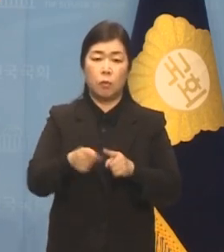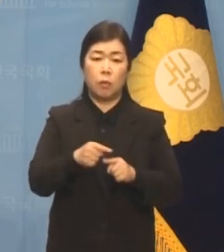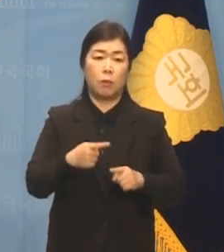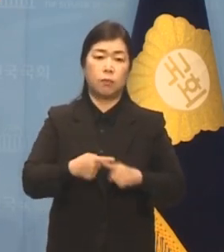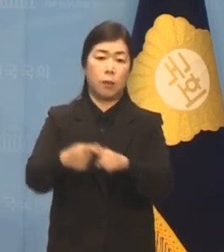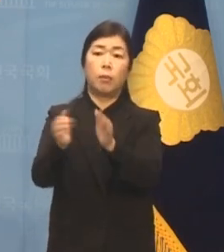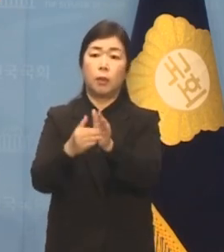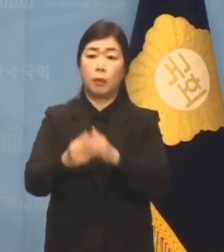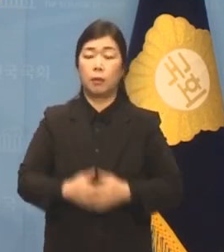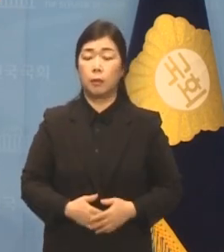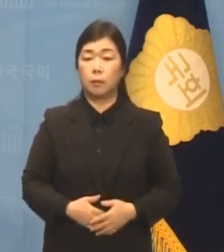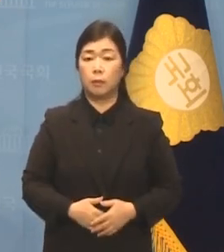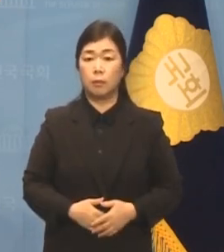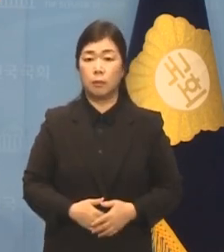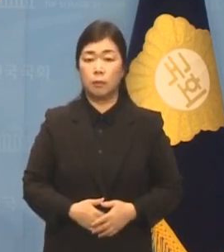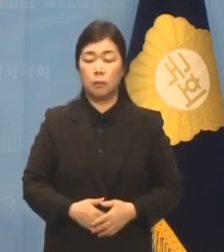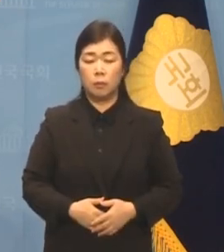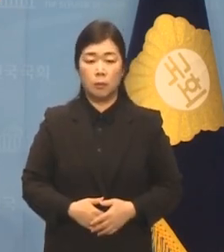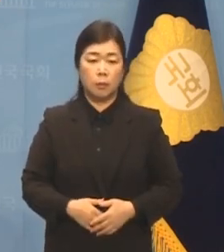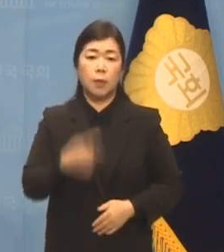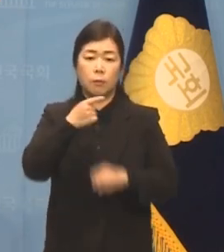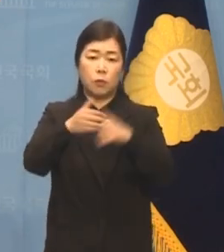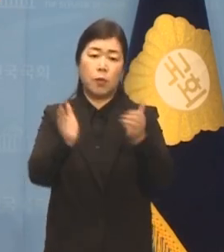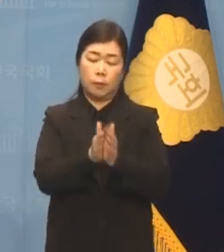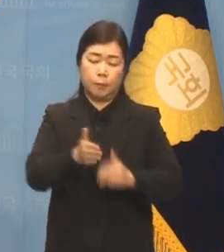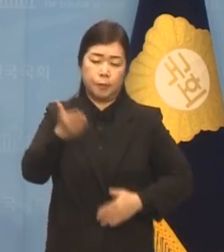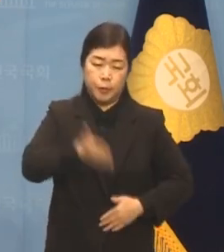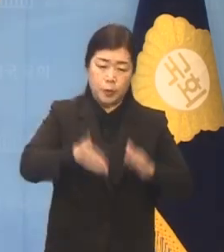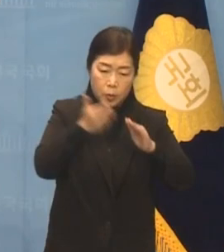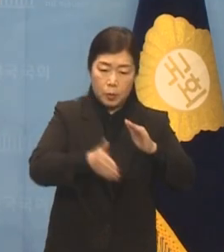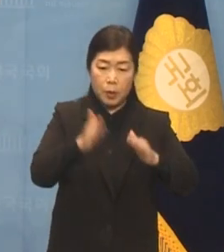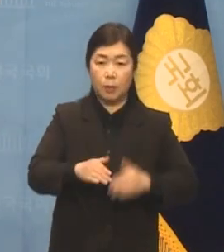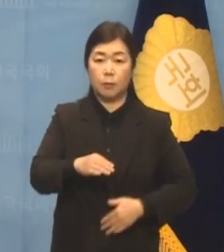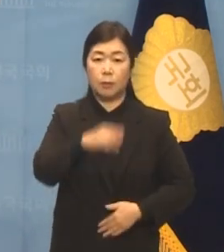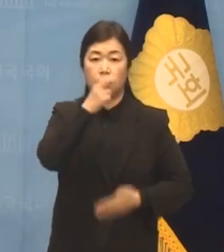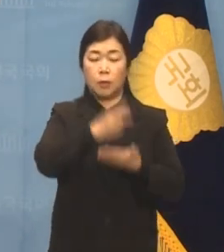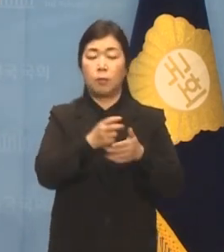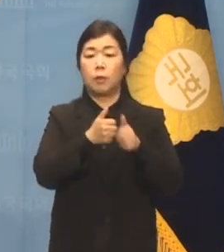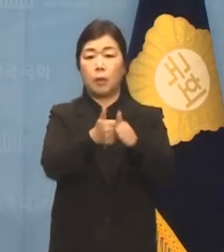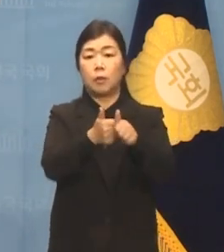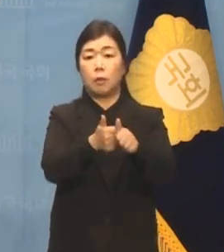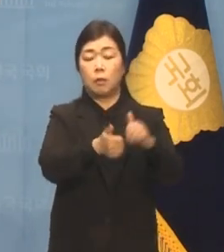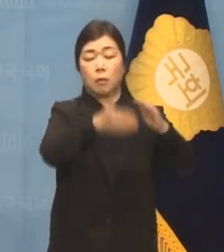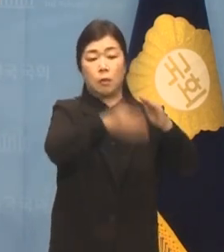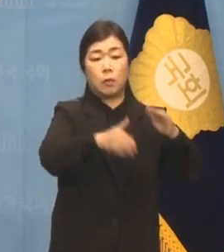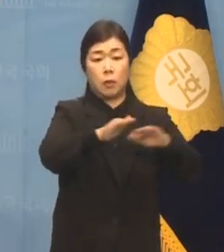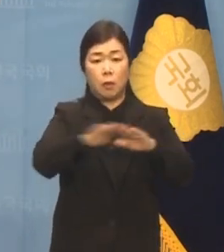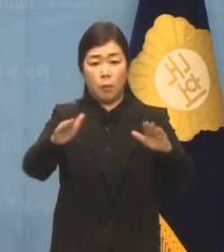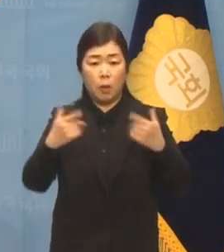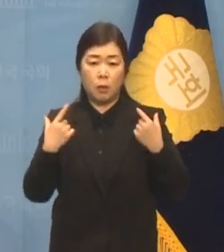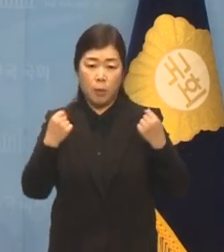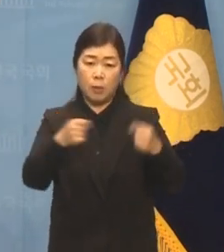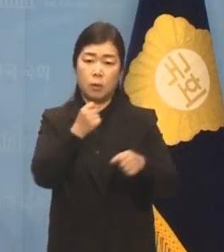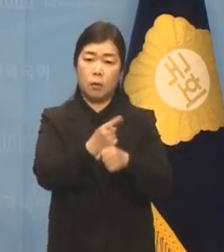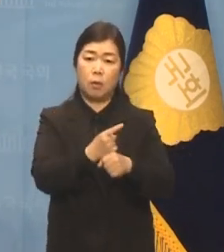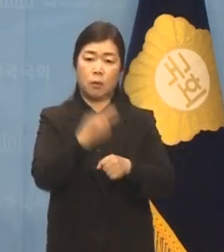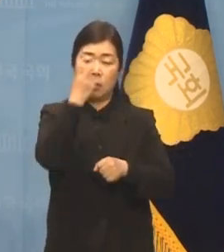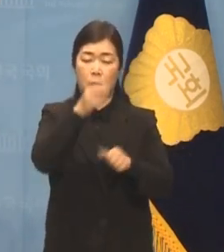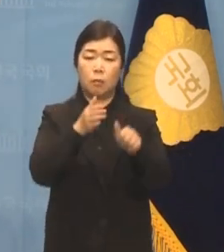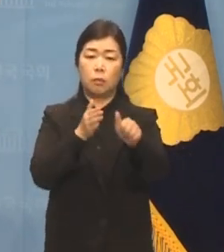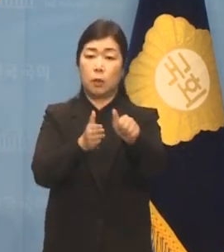정상적이고 합리적인 과정을 통해 공정성과 형평성, 일관성을 지켜주십시오.